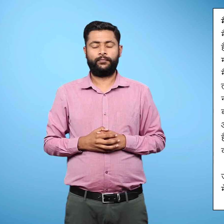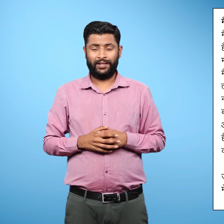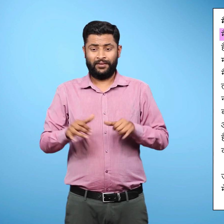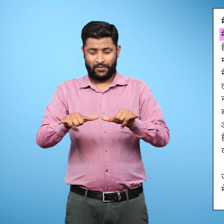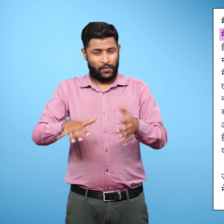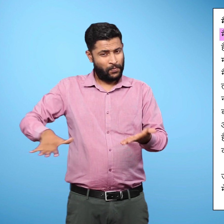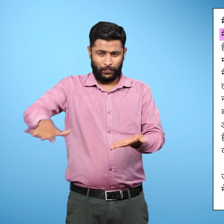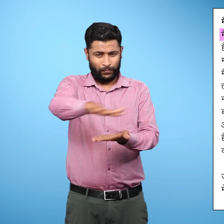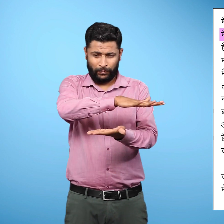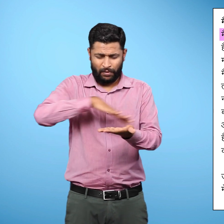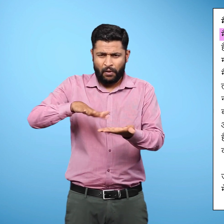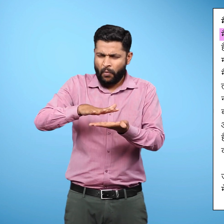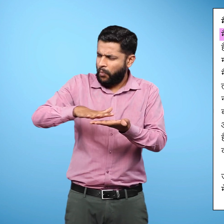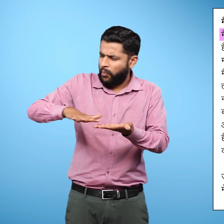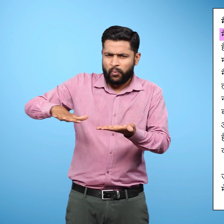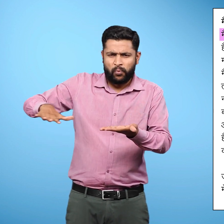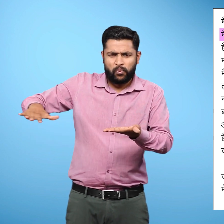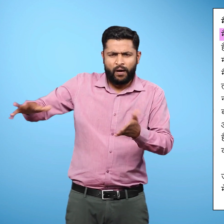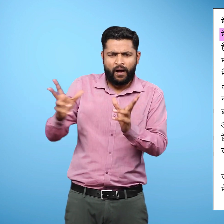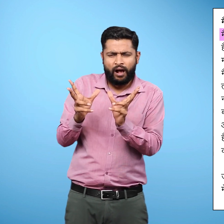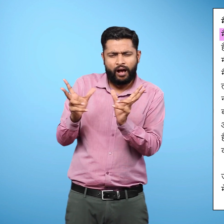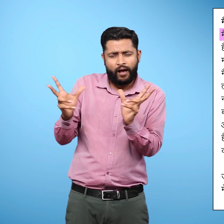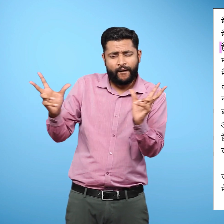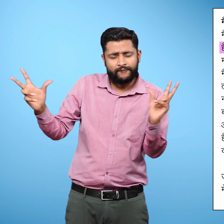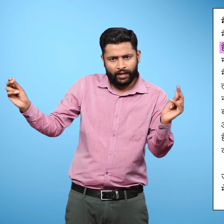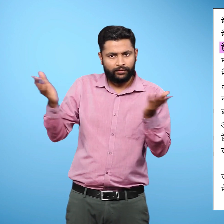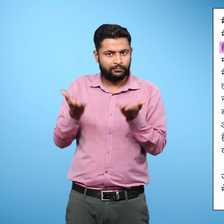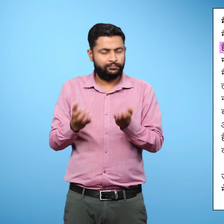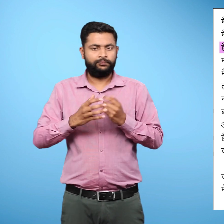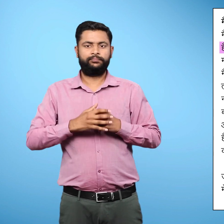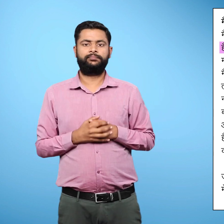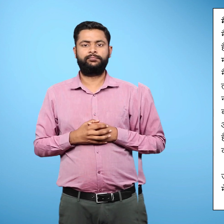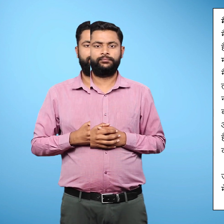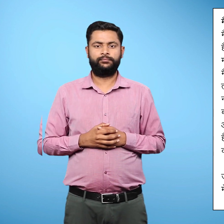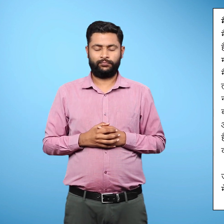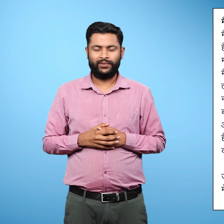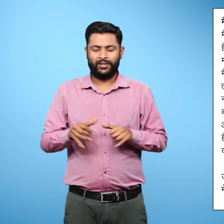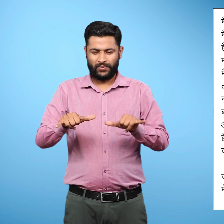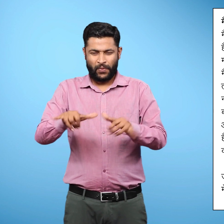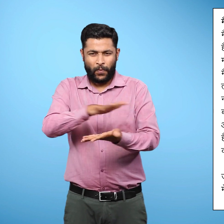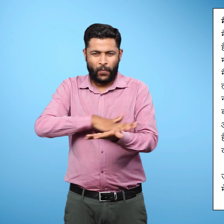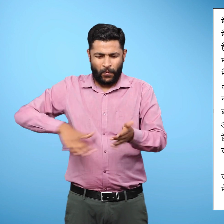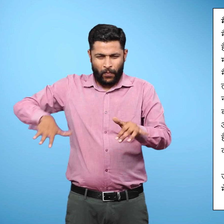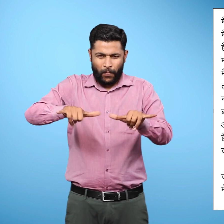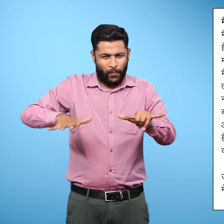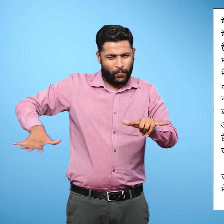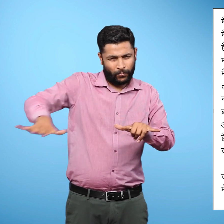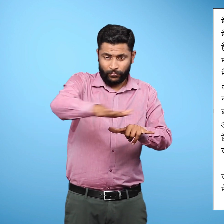मैदान समतल भूमी के बहुत बड़े भाग होते हैं। वे सामान्य तहा माध्य